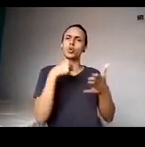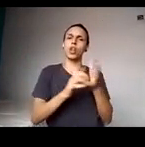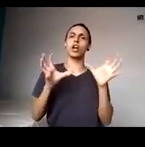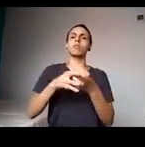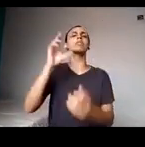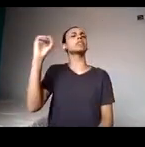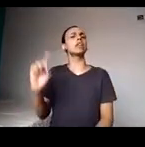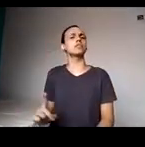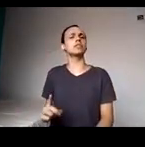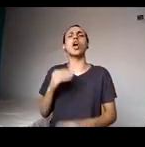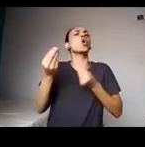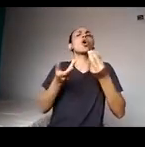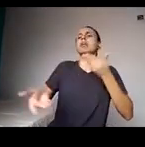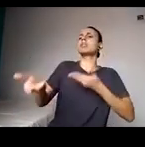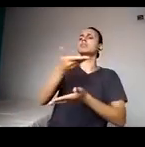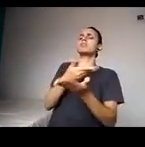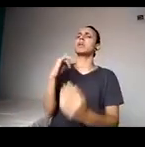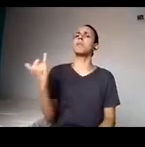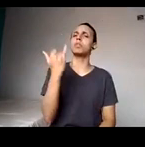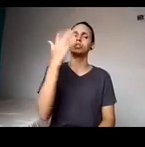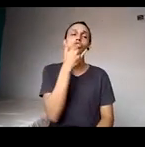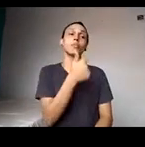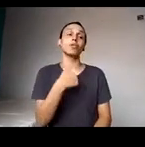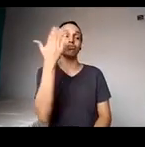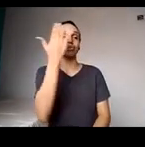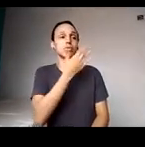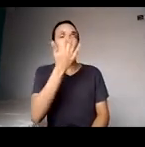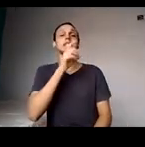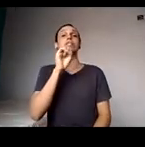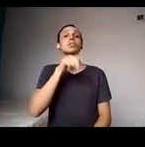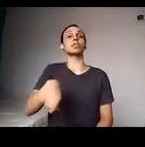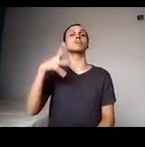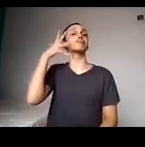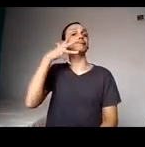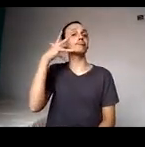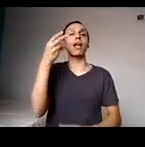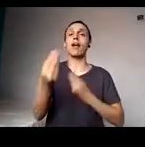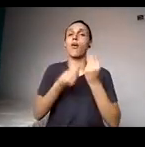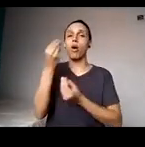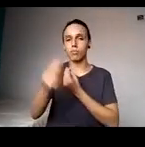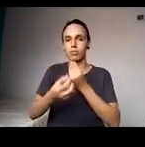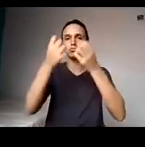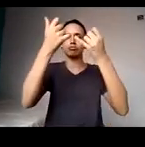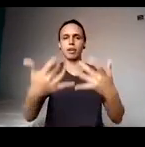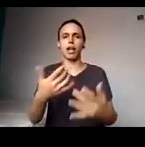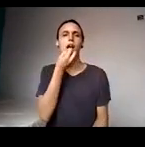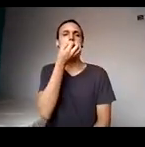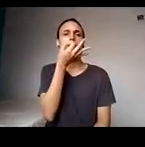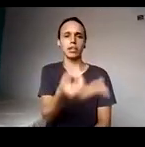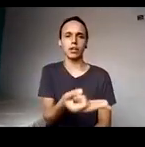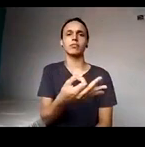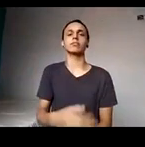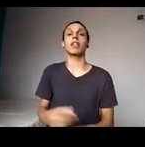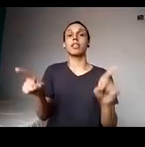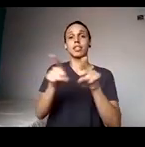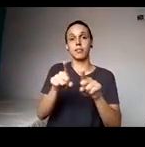observações. Então, se os palestrantes puderem comentar sobre a colocação do professor Maurício de Seta e a da Sônia,